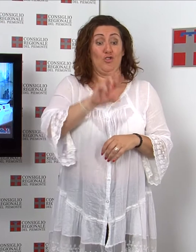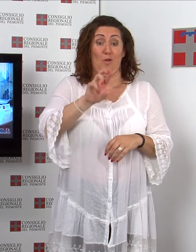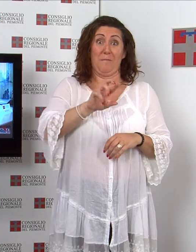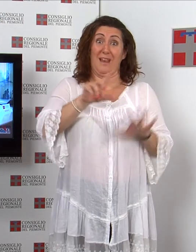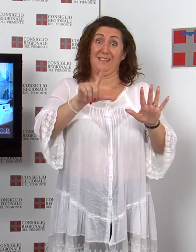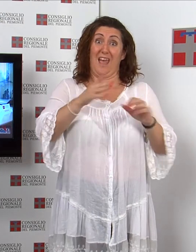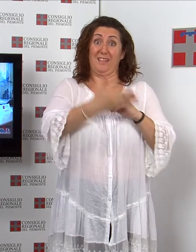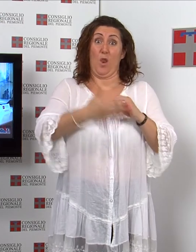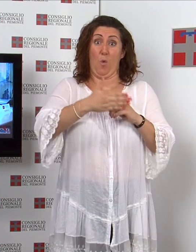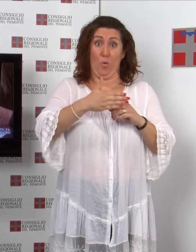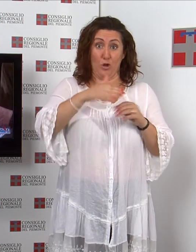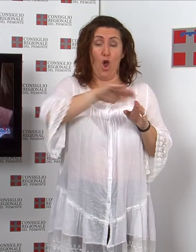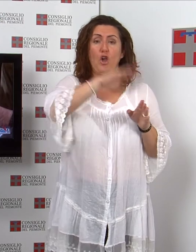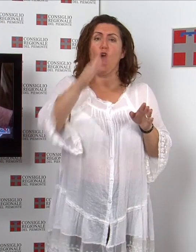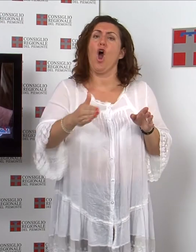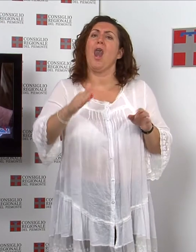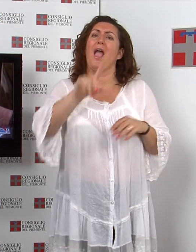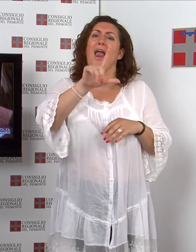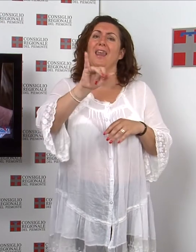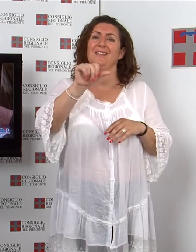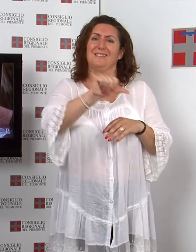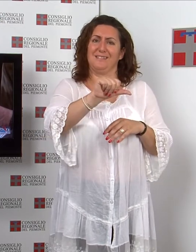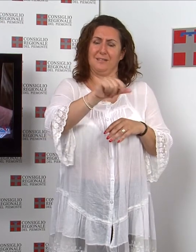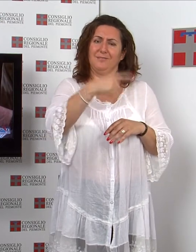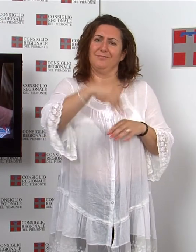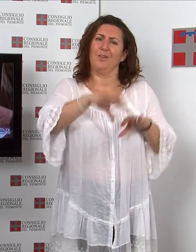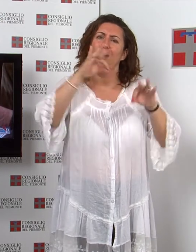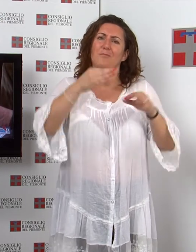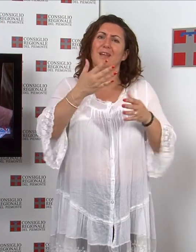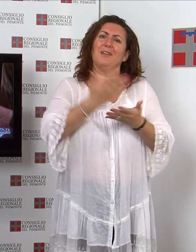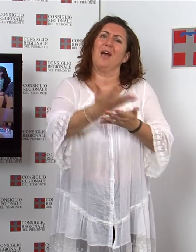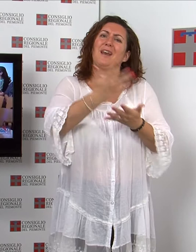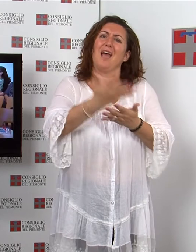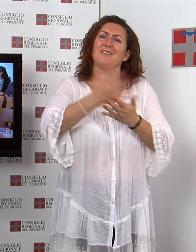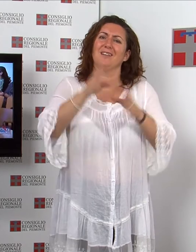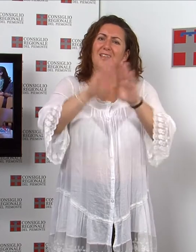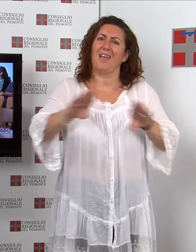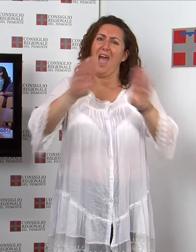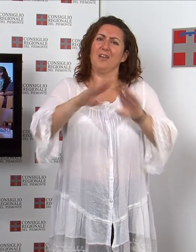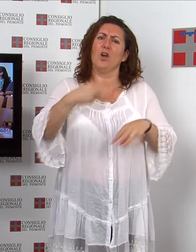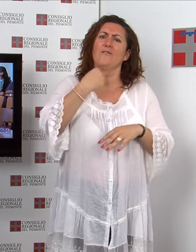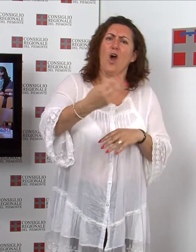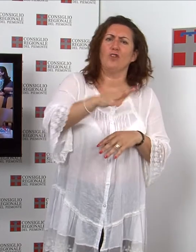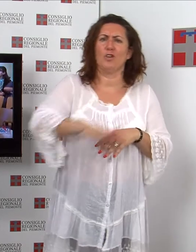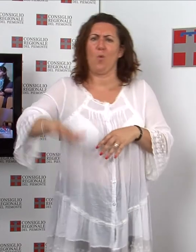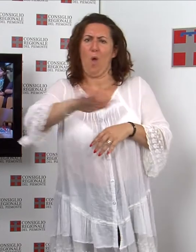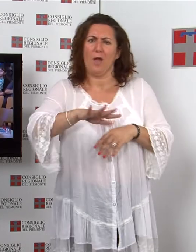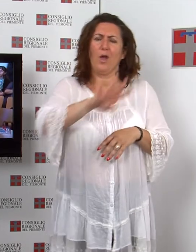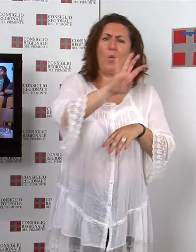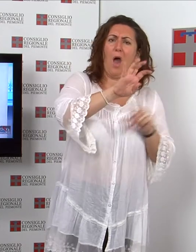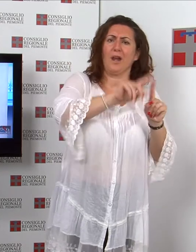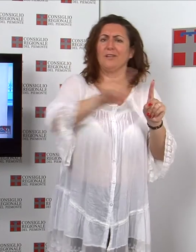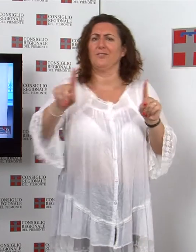luglio dal Colle dell'Iss la rassegna teatrale Voci dei Luoghi, Guerra e Resistenza 1940-1945,